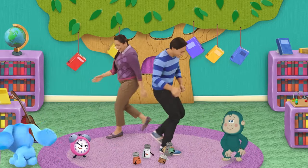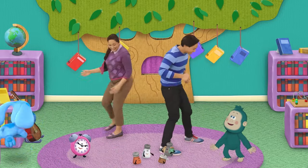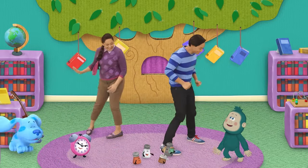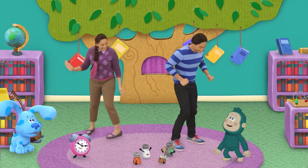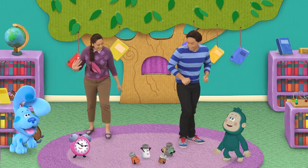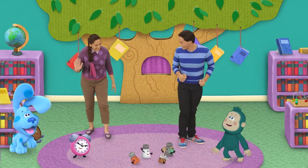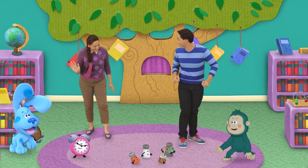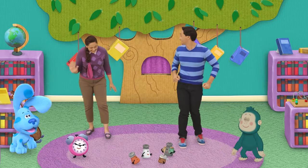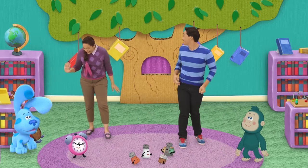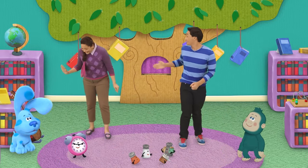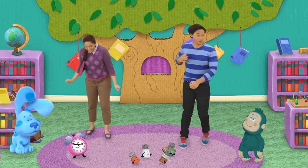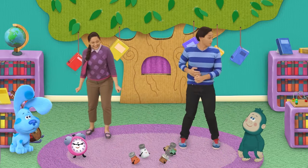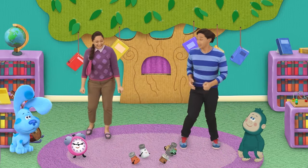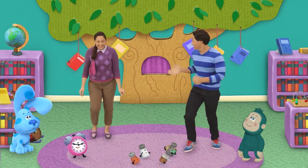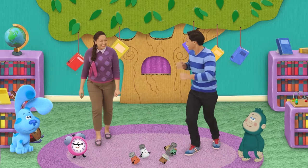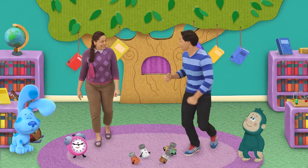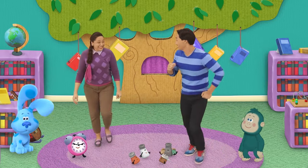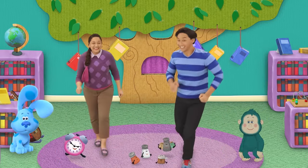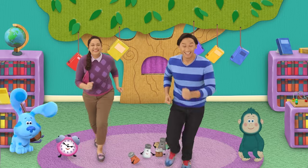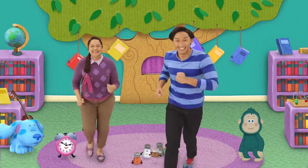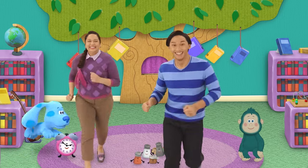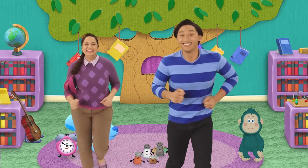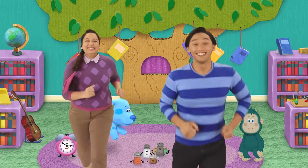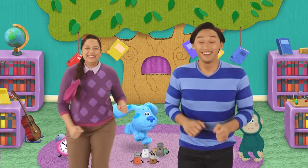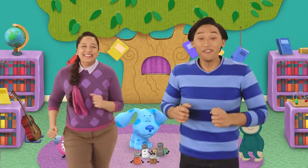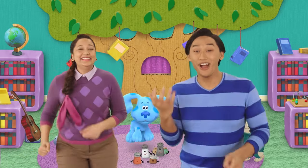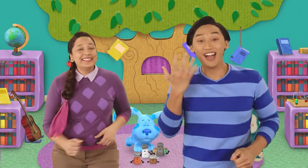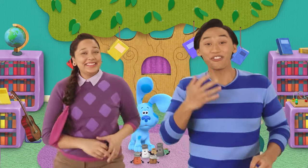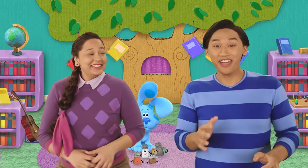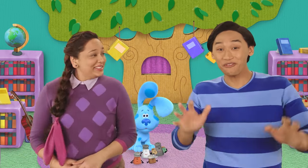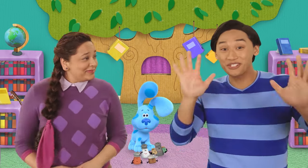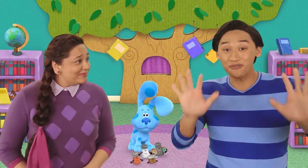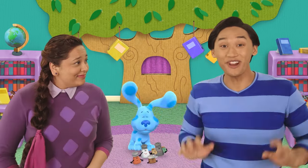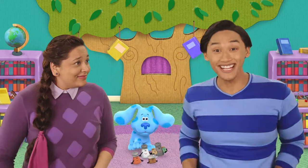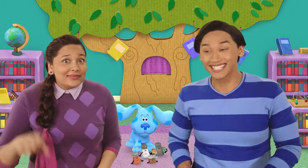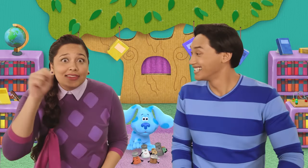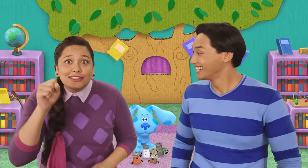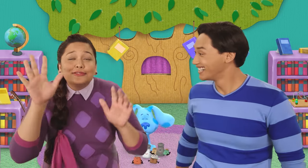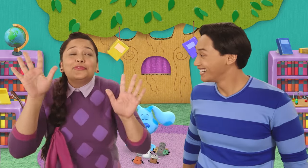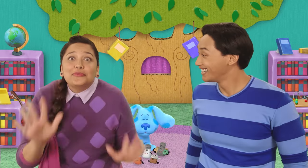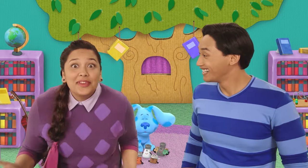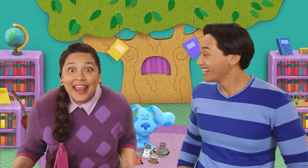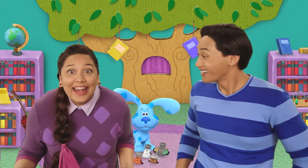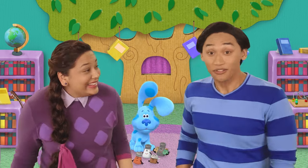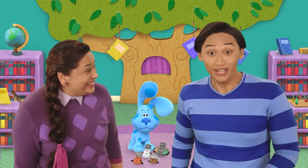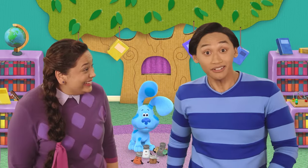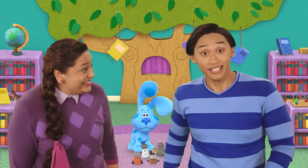¡Volvieron! ¡Me encanta este cuento! ¡Vamos! ¡Guau! ¡Eso fue fantástico! ¡En serio!